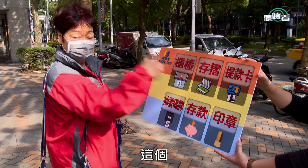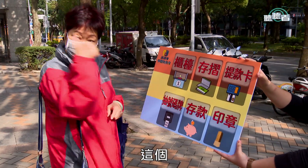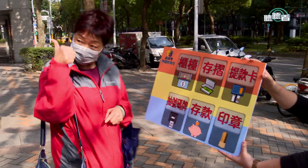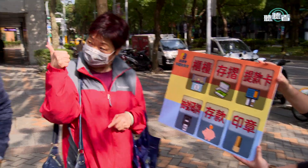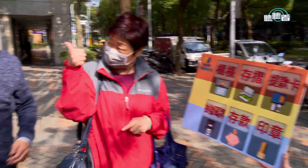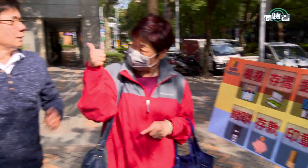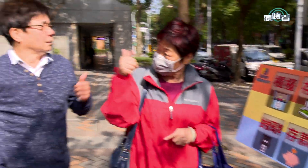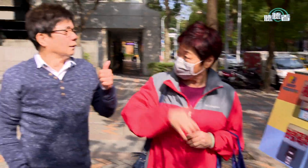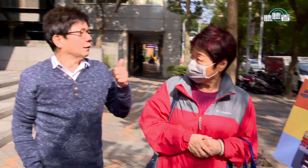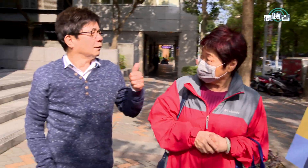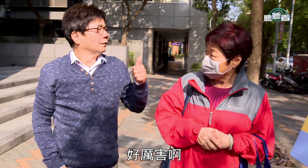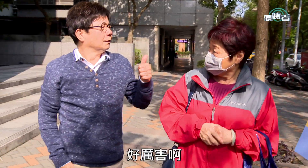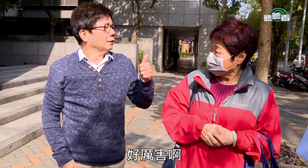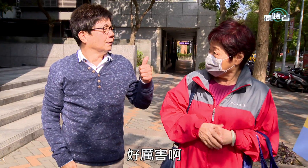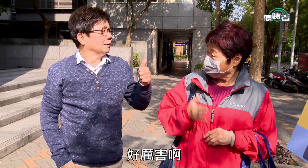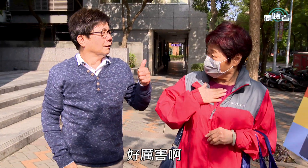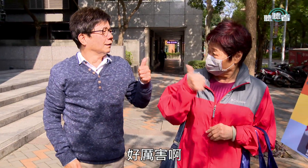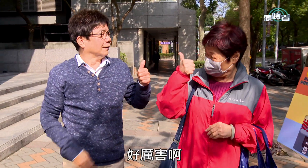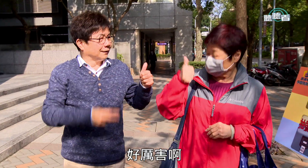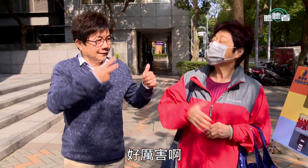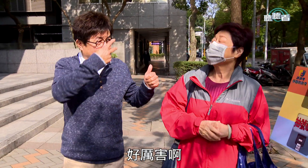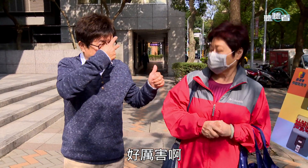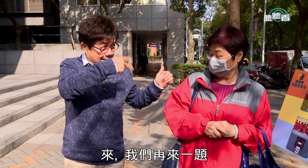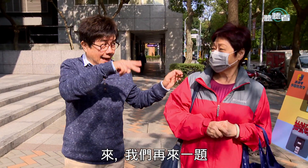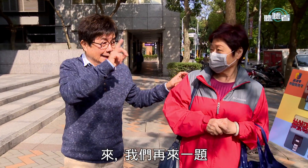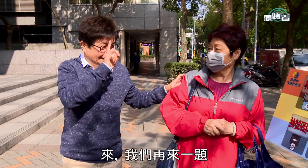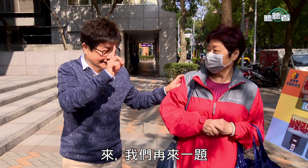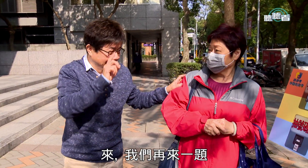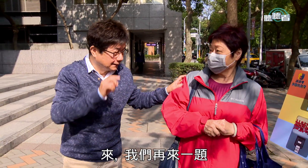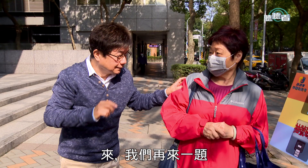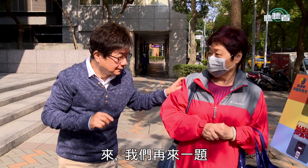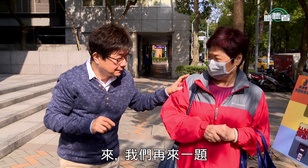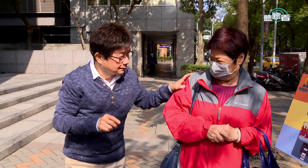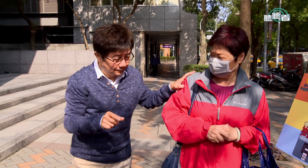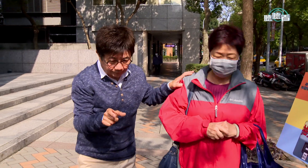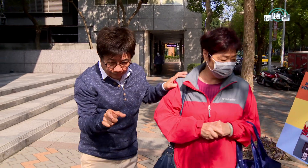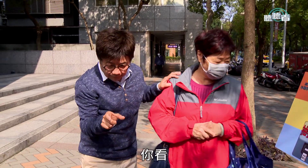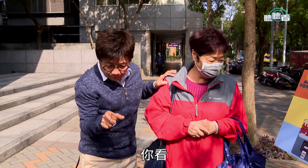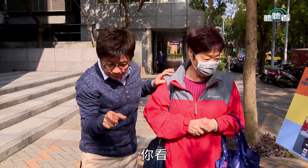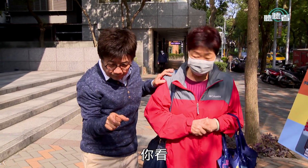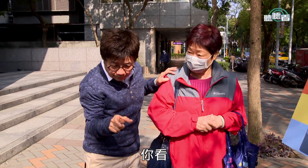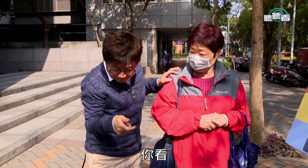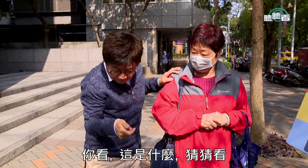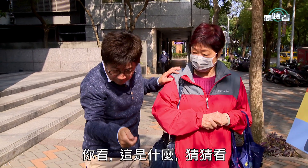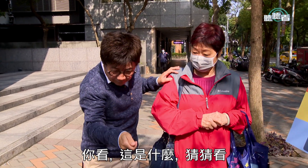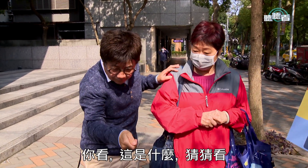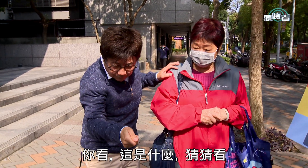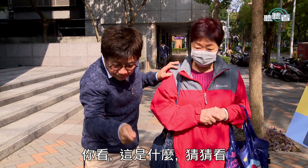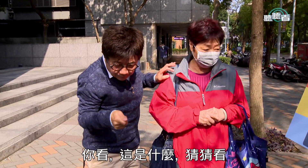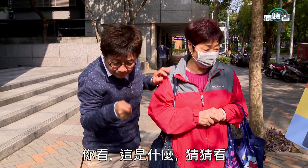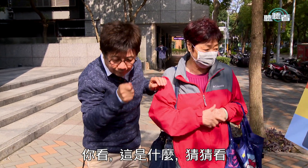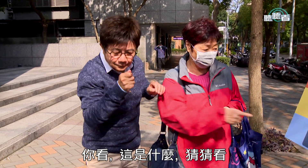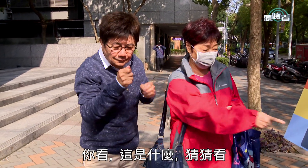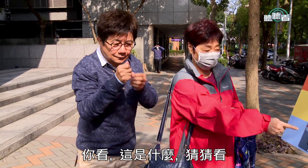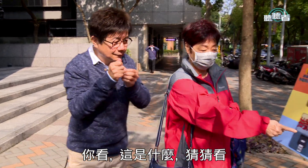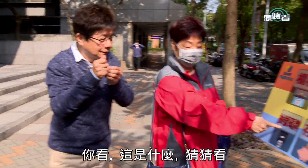哦哦好厉害啊啊来 我们再来一题啊再考一个啊你看你看这是什么猜猜看